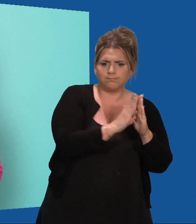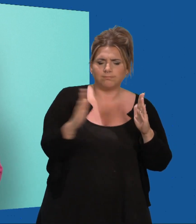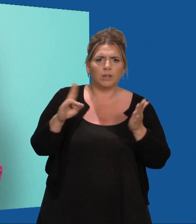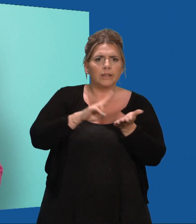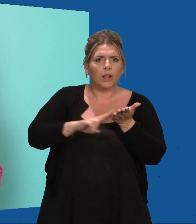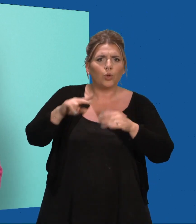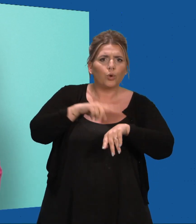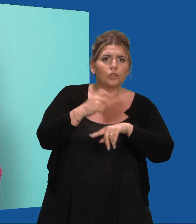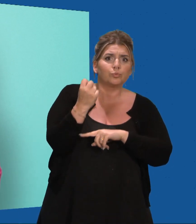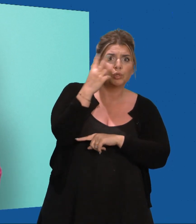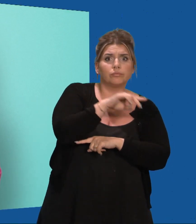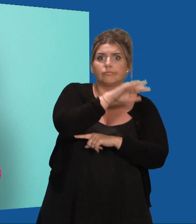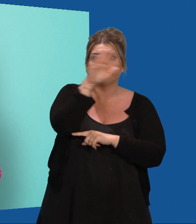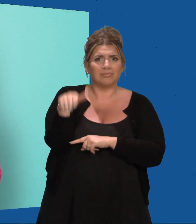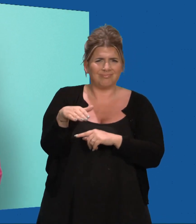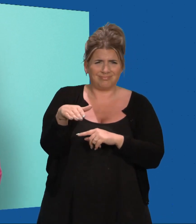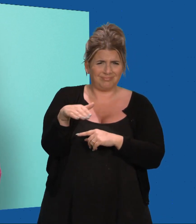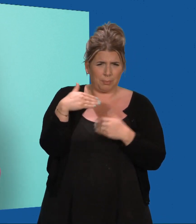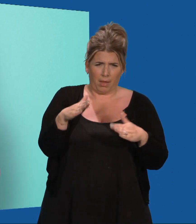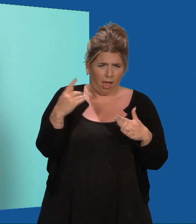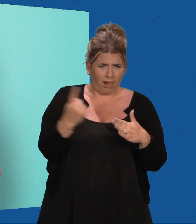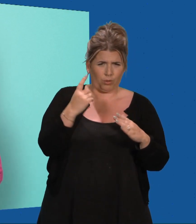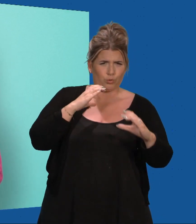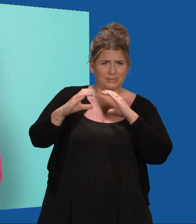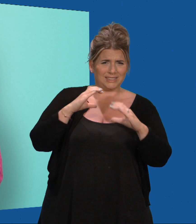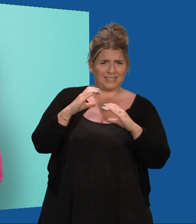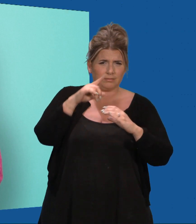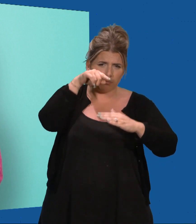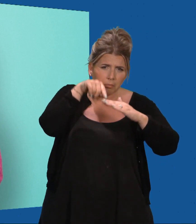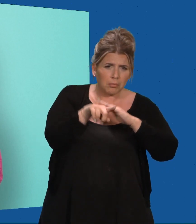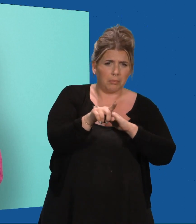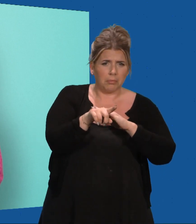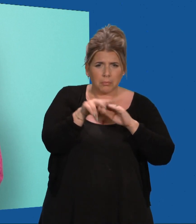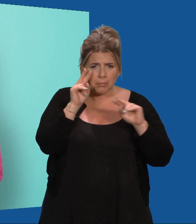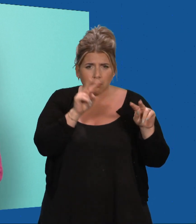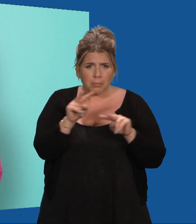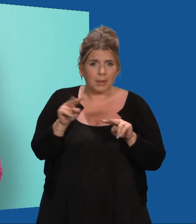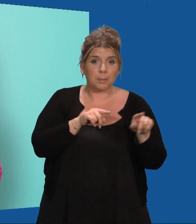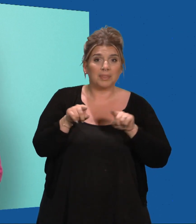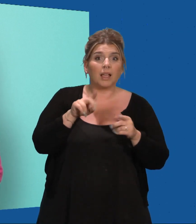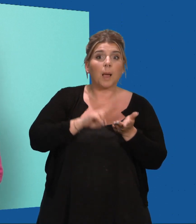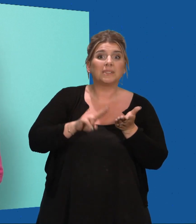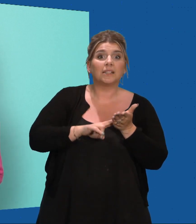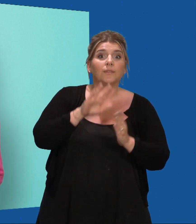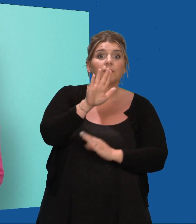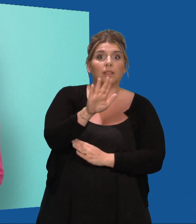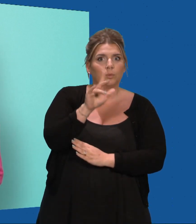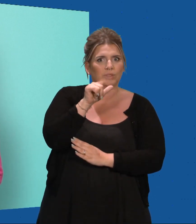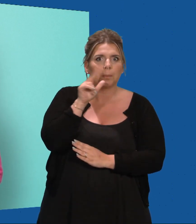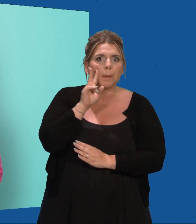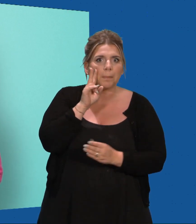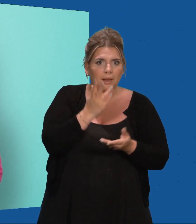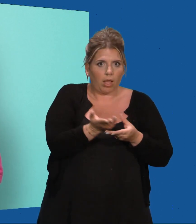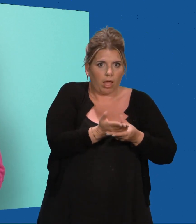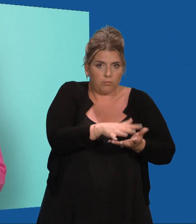Je kiest zelf wanneer en je hoeft je dus niet aan de kantooruren te houden. Je hoeft je administratie niet meer op papier